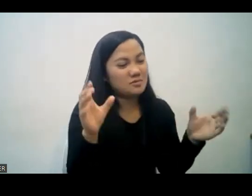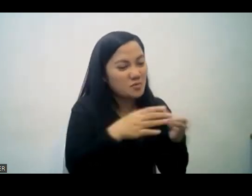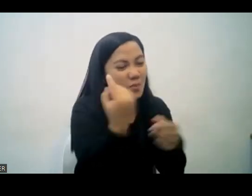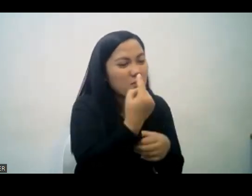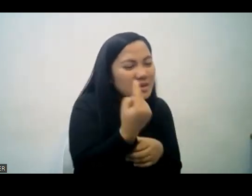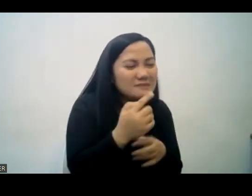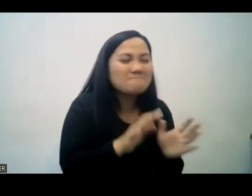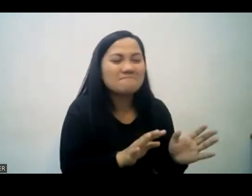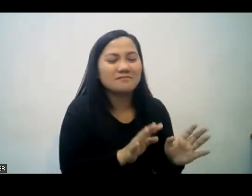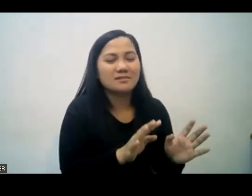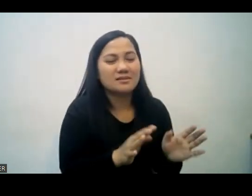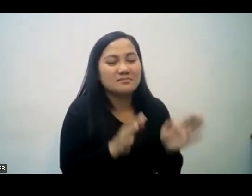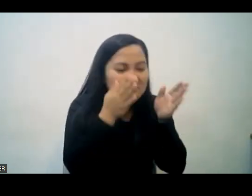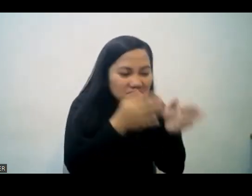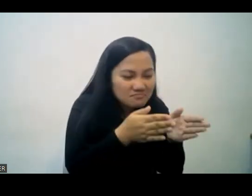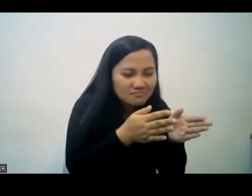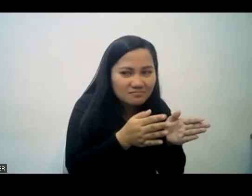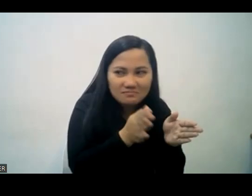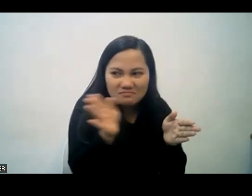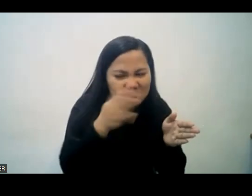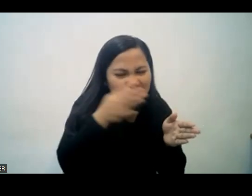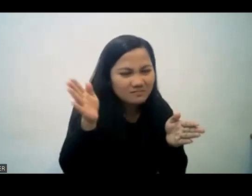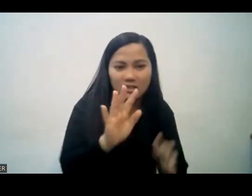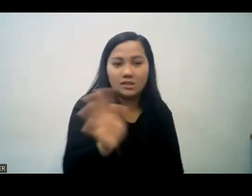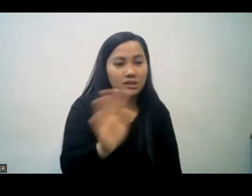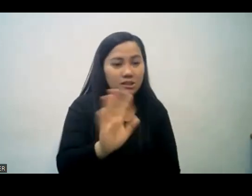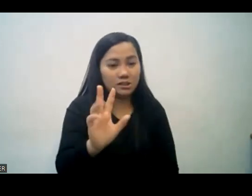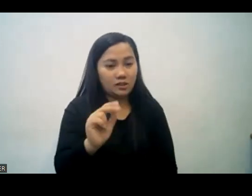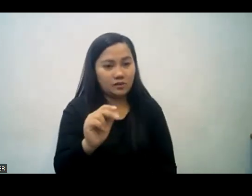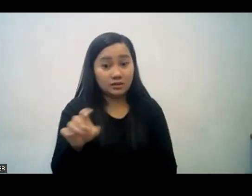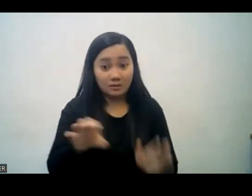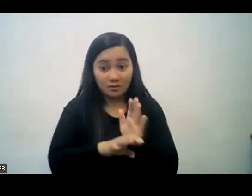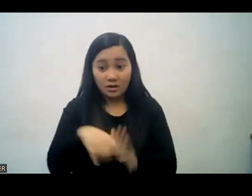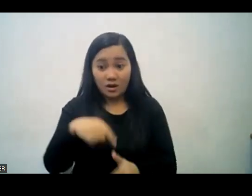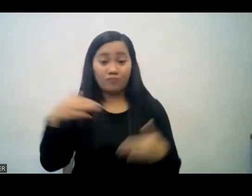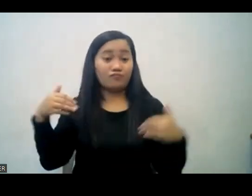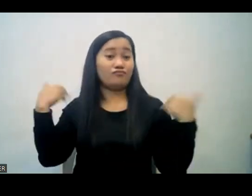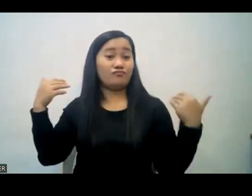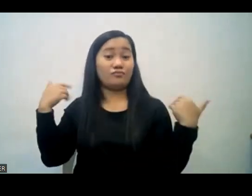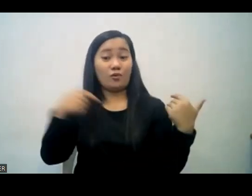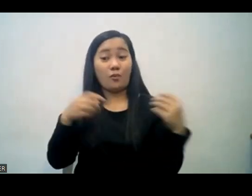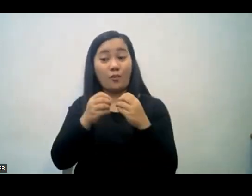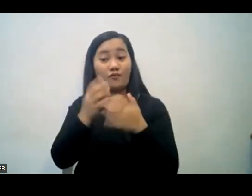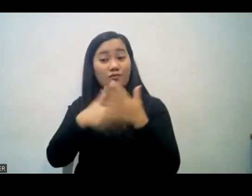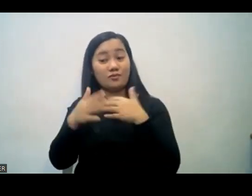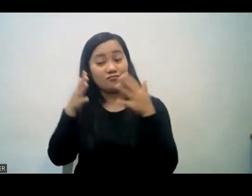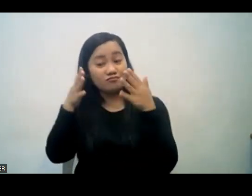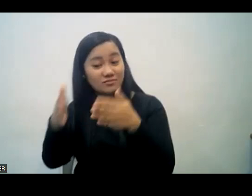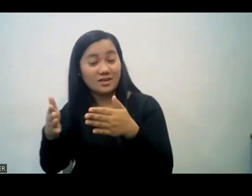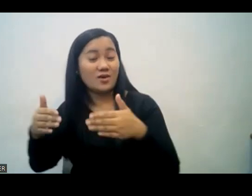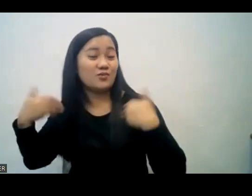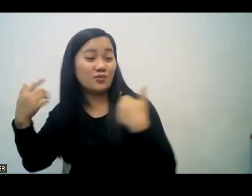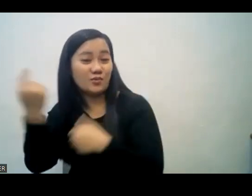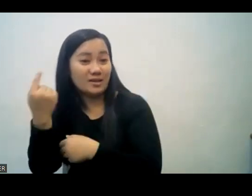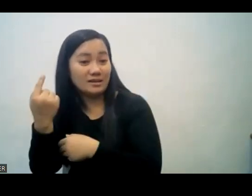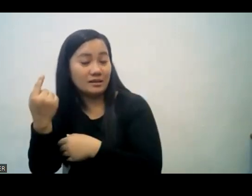not the cell group fellowship kaya ay kasama ako sa youth kaya sa youth lang ako makikipag fellowship at hindi na po sa cell